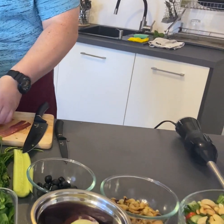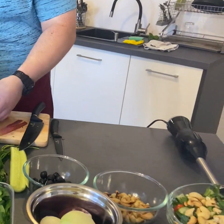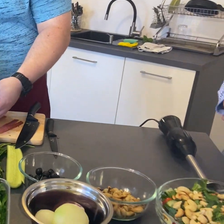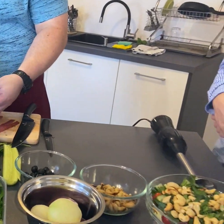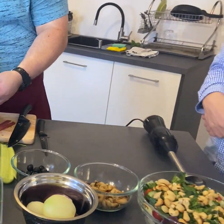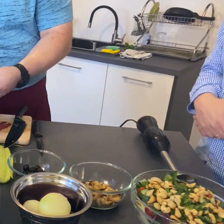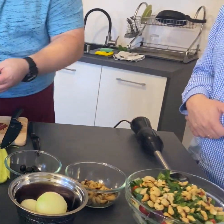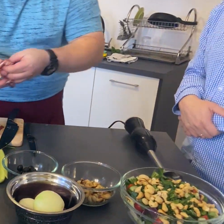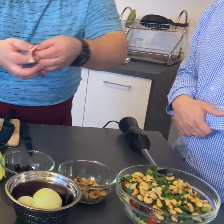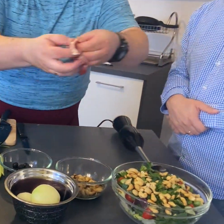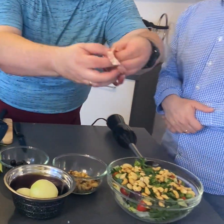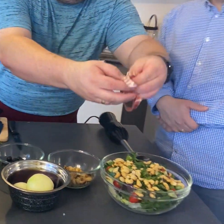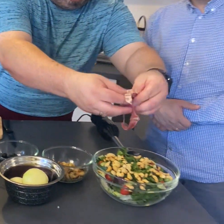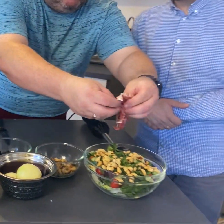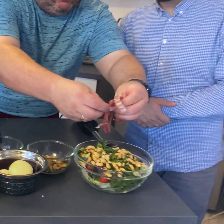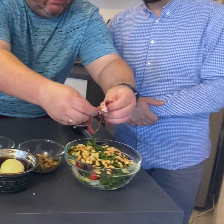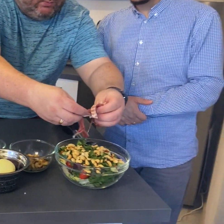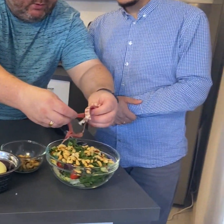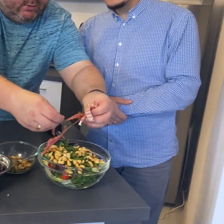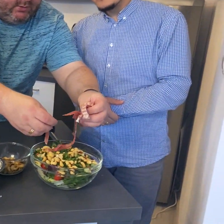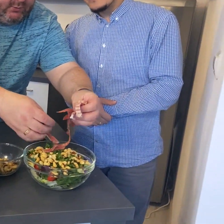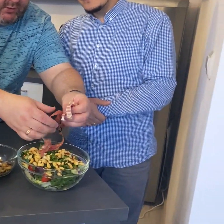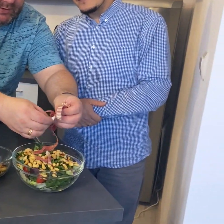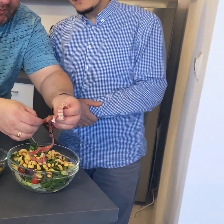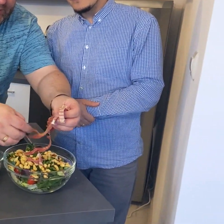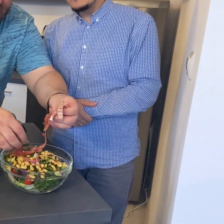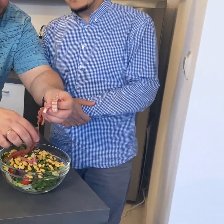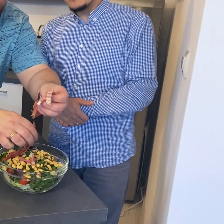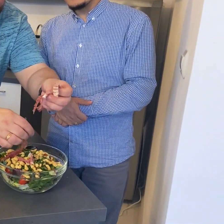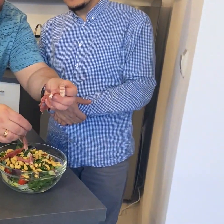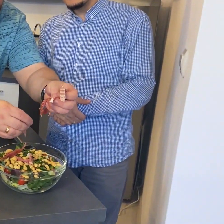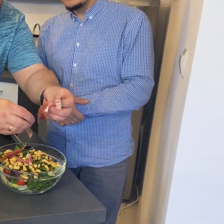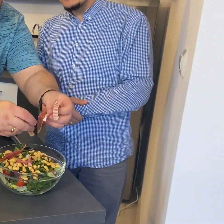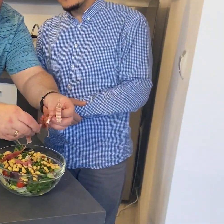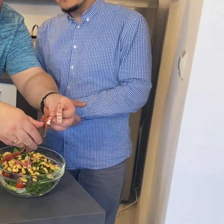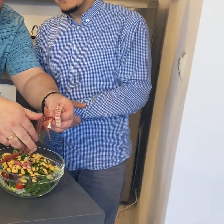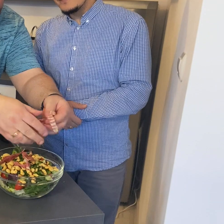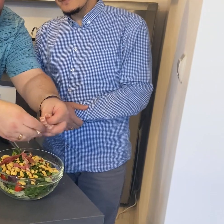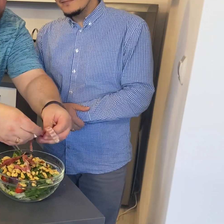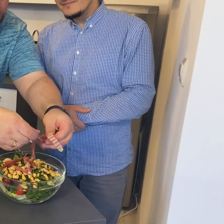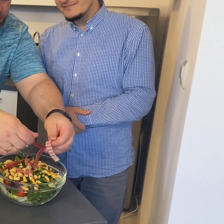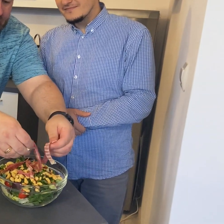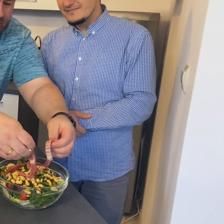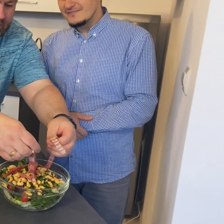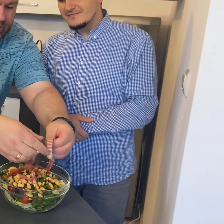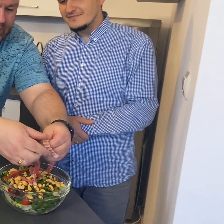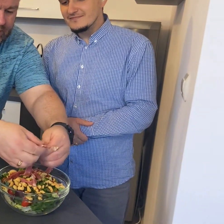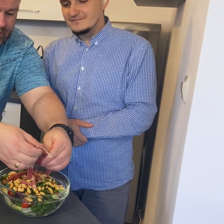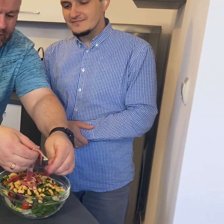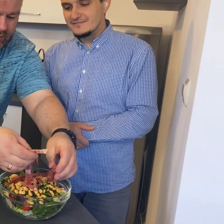pomalutku sobie rozdzielamy na kawałeczki na takie o